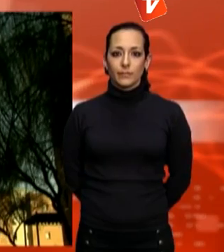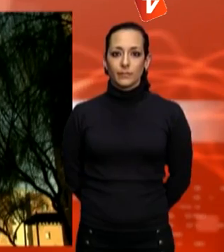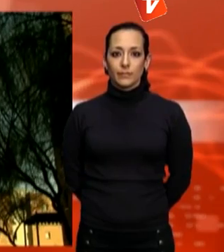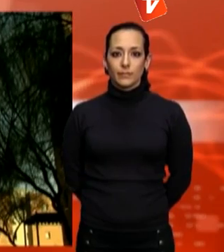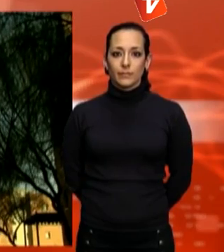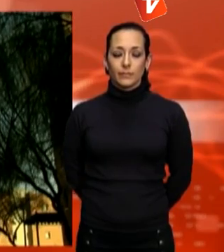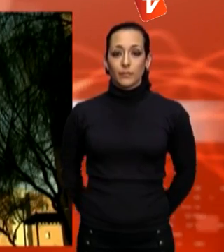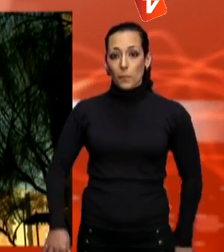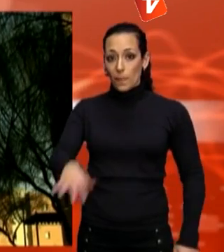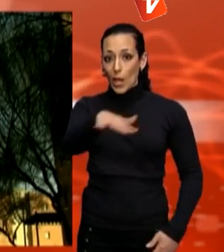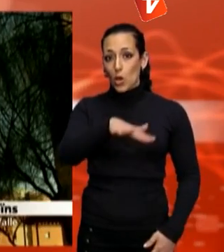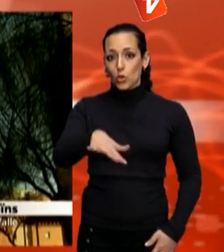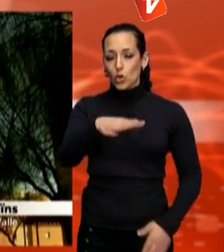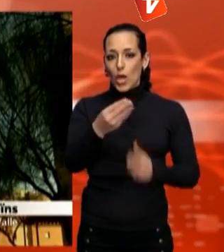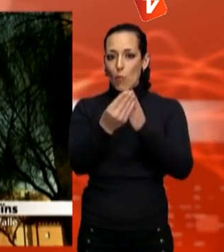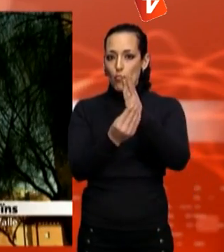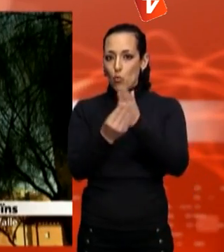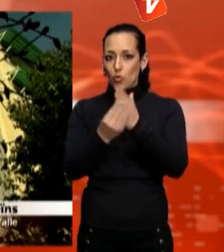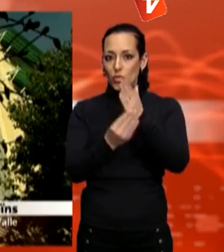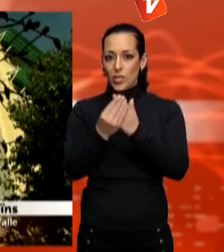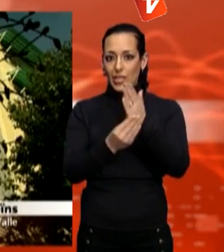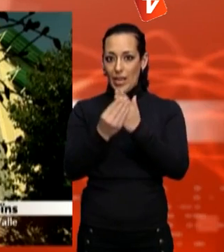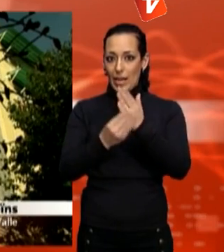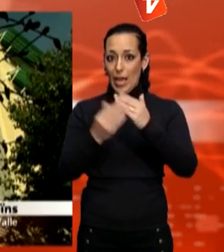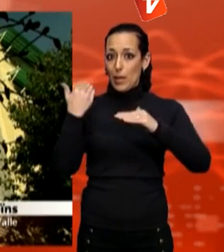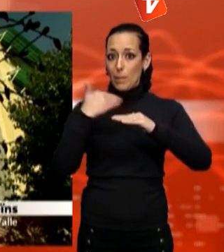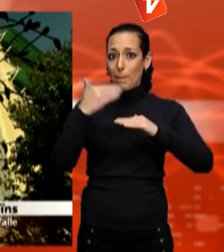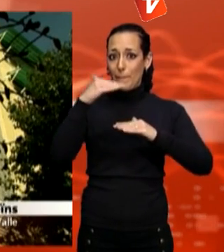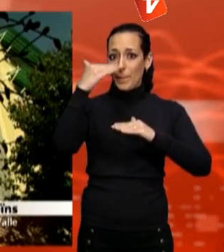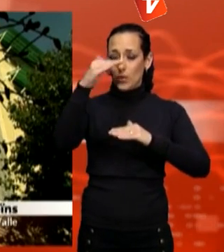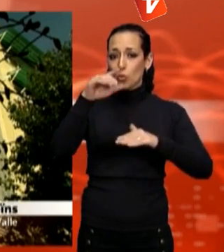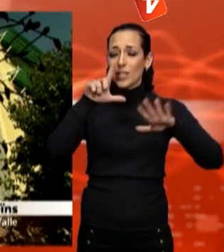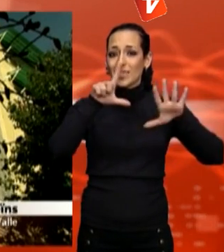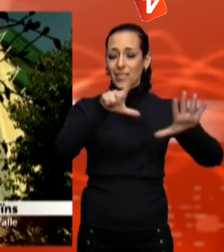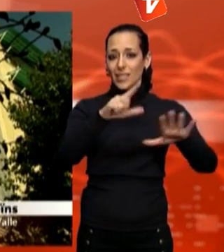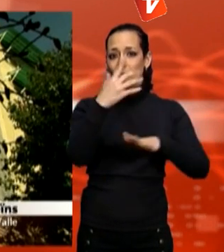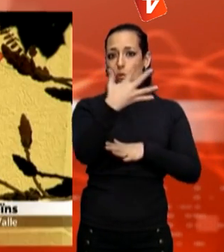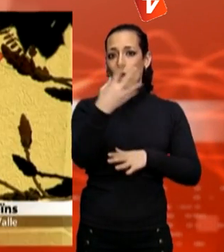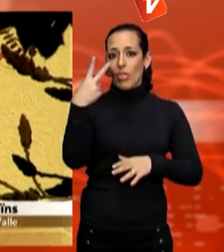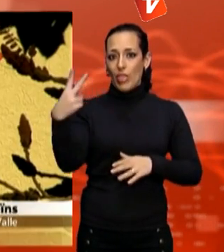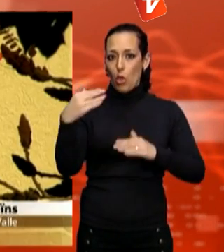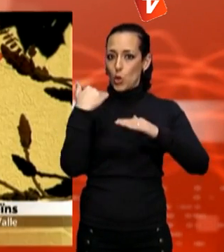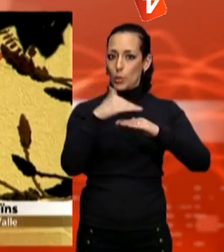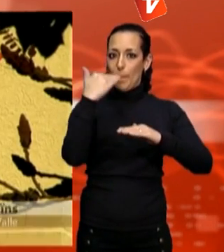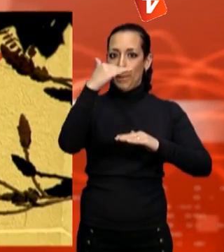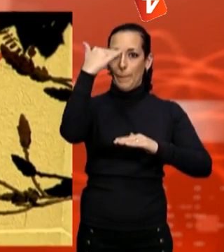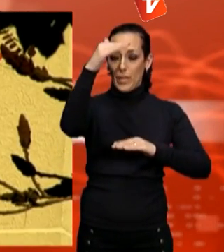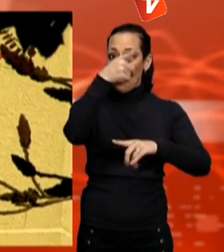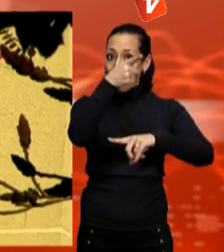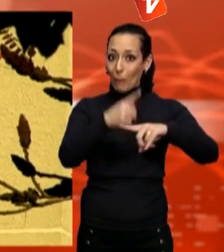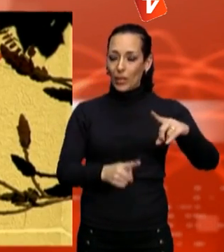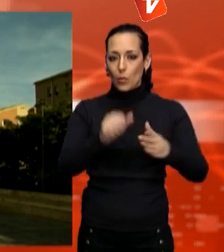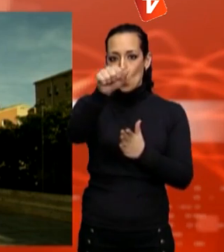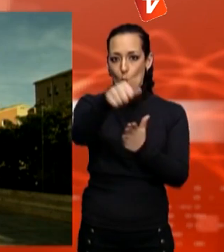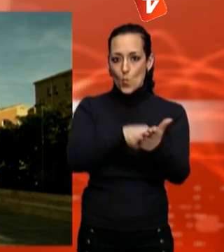Al barri de Montserrat hi ha 542 habitatges. El 40% dels pisos s'han quedat buits perquè els propietaris han